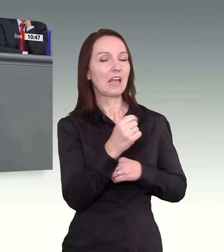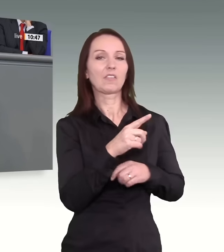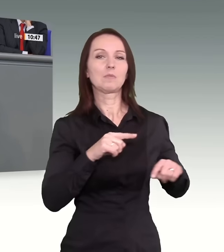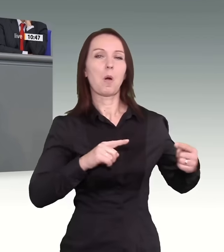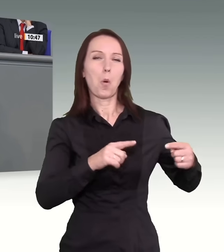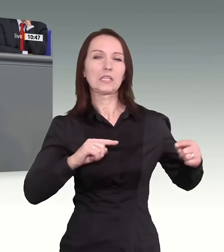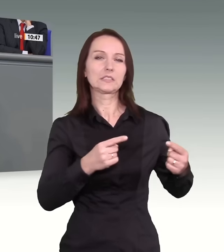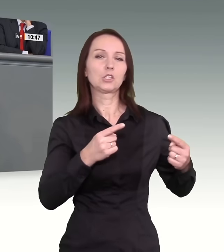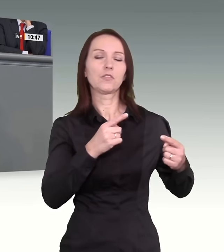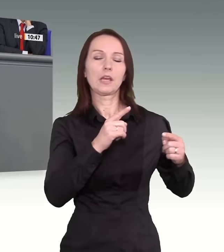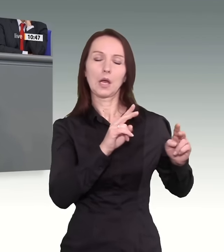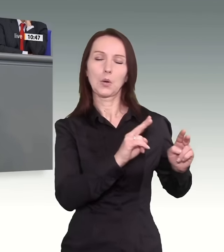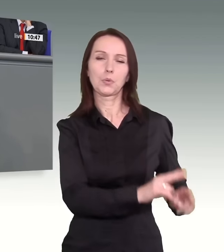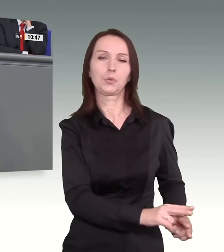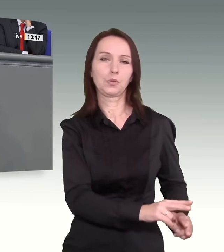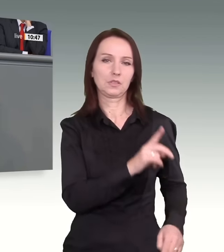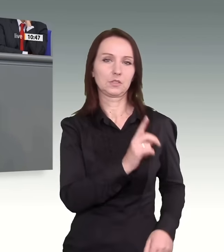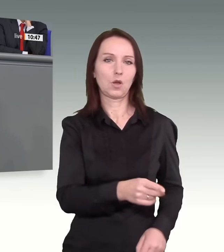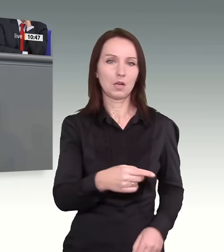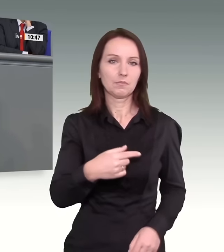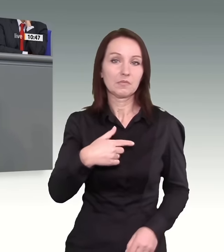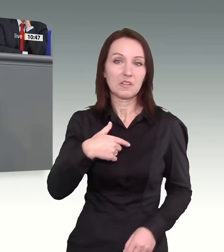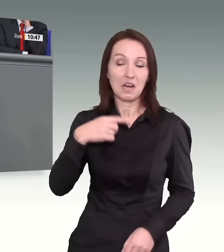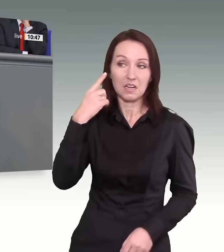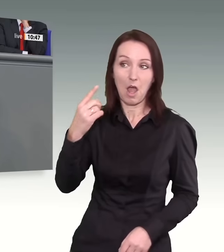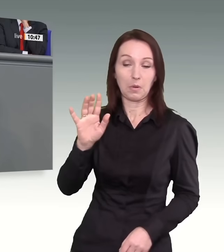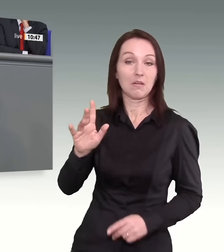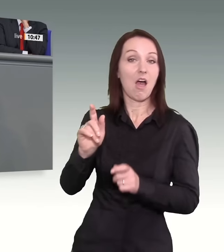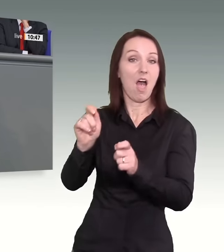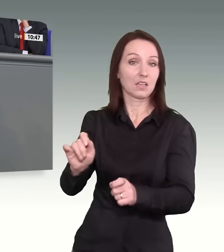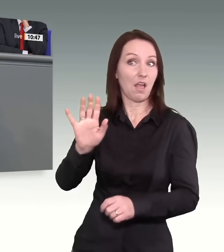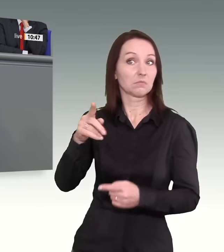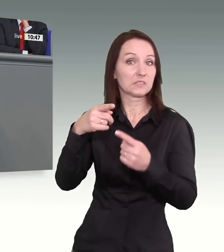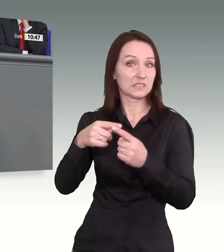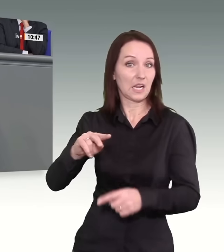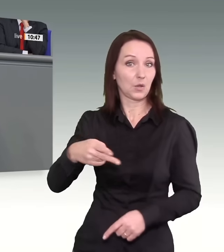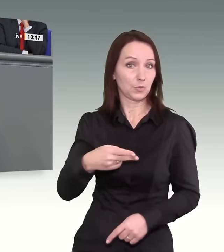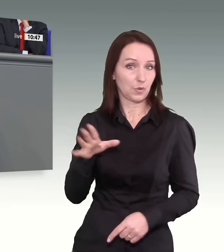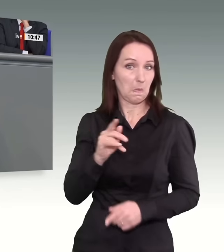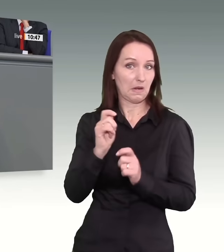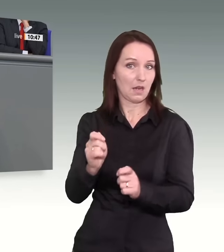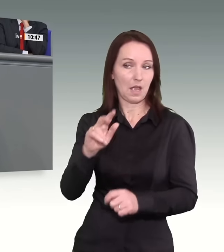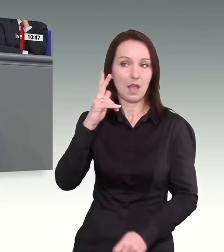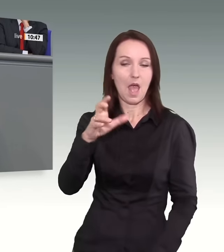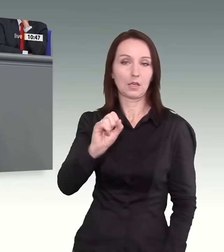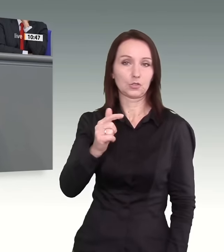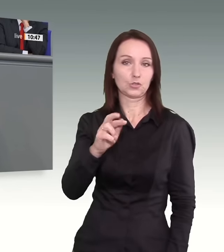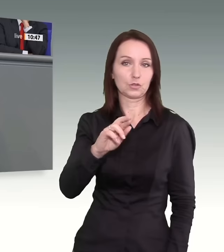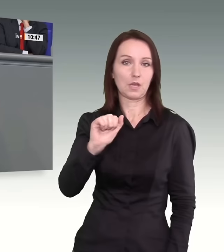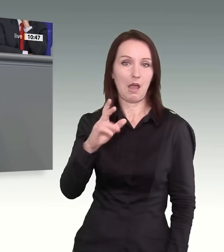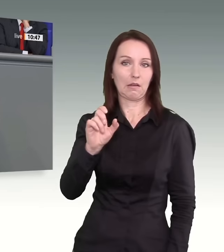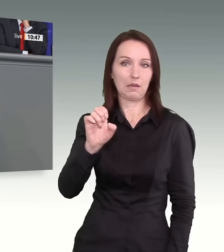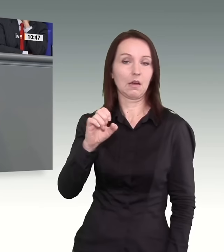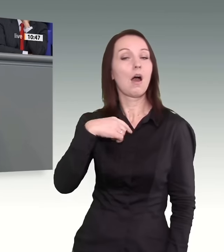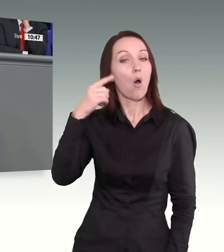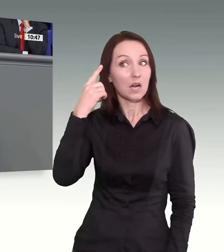Ich glaube, das ist auch, ehrlicherweise, Ihr Ziel, sogar mit Ihrem Antrag, Herr Stracke. Und ich glaube auch, dass das ein gemeinsames Ziel